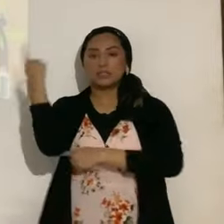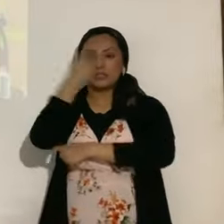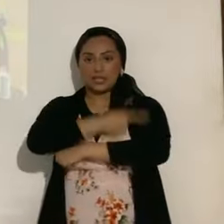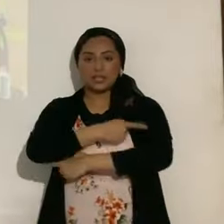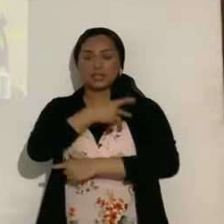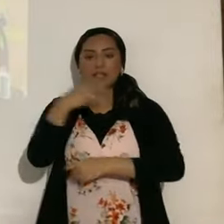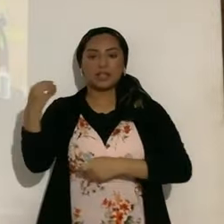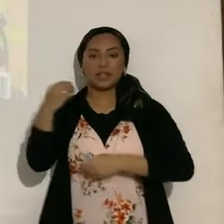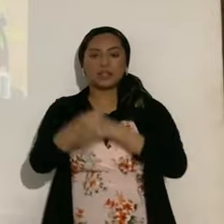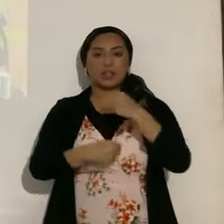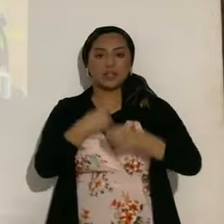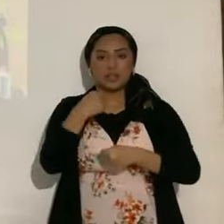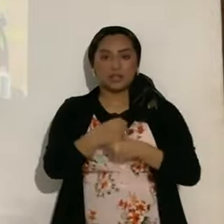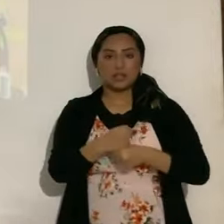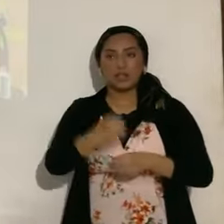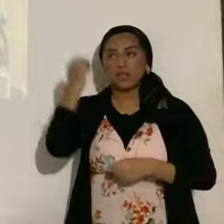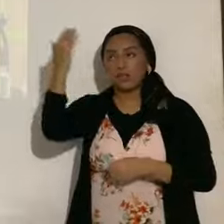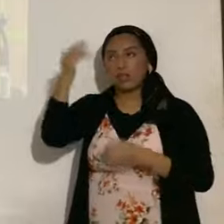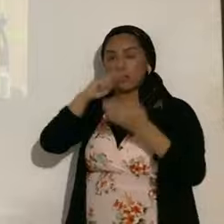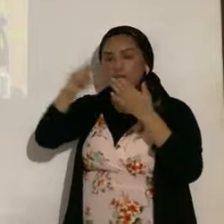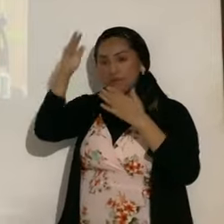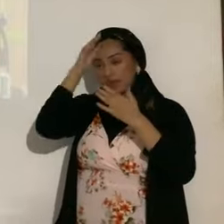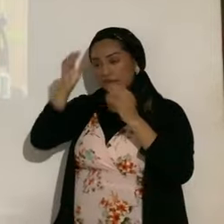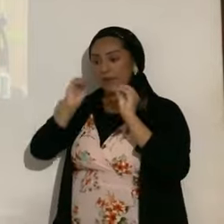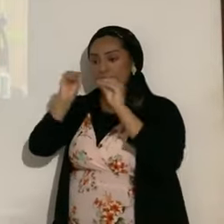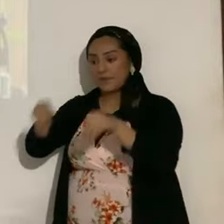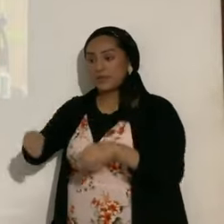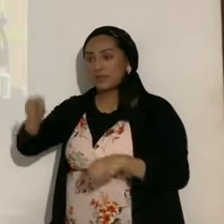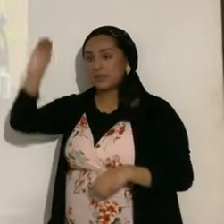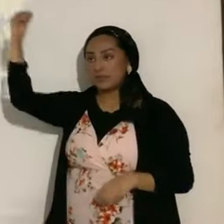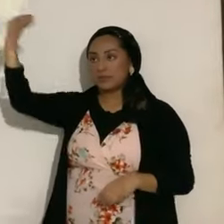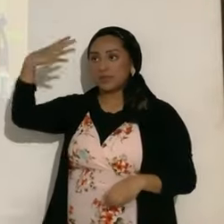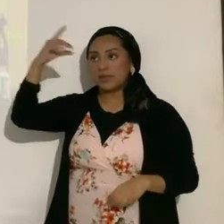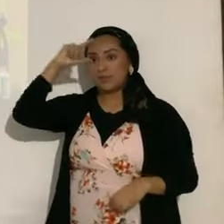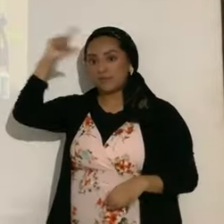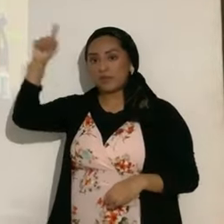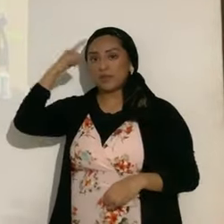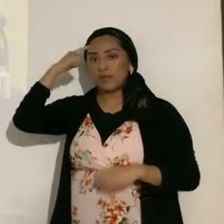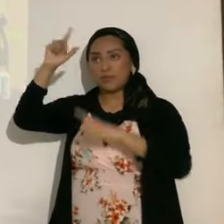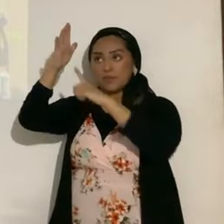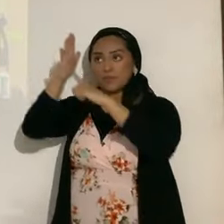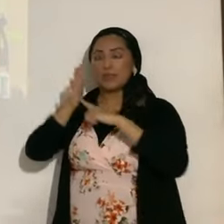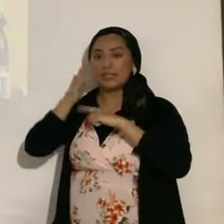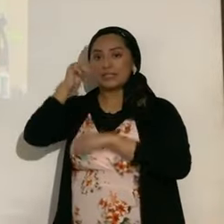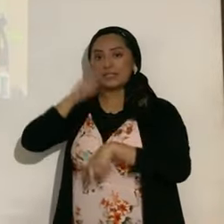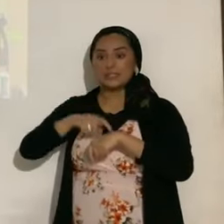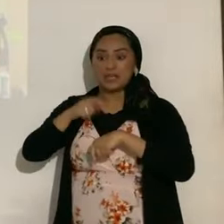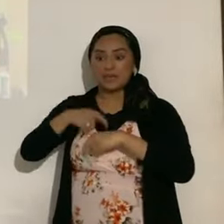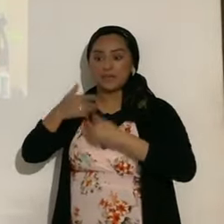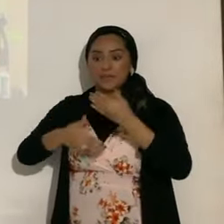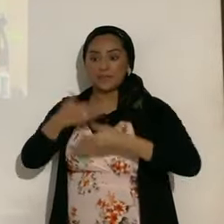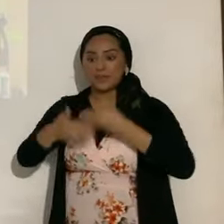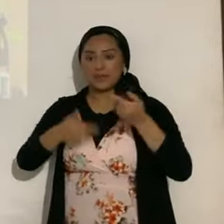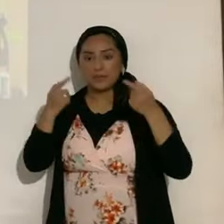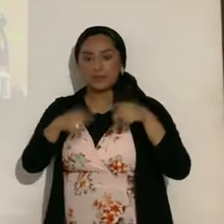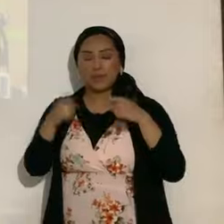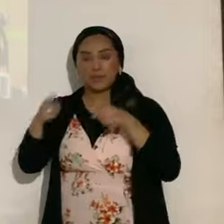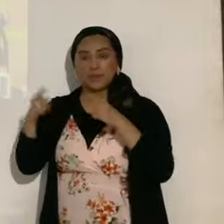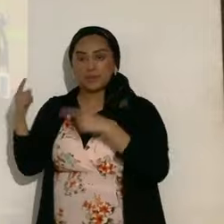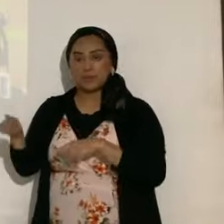años. Entonces, el Eterno puso el sol y la luna para señalar los tiempos que va habiendo. ¿De acuerdo? Ahora,